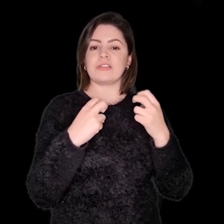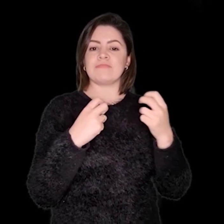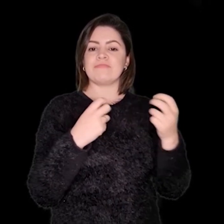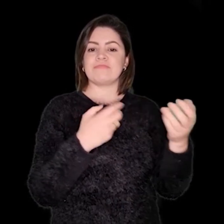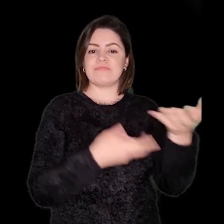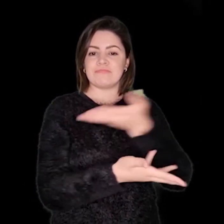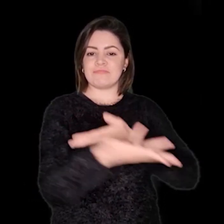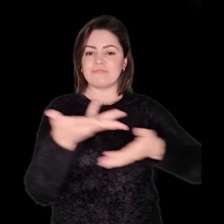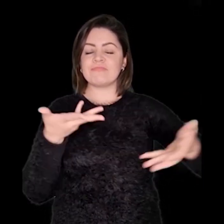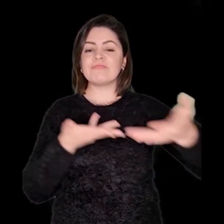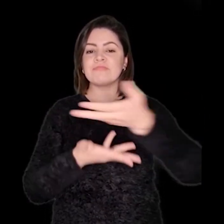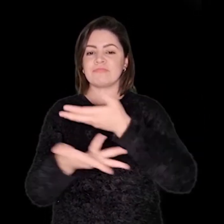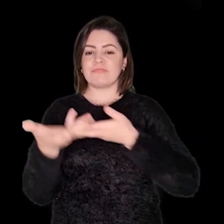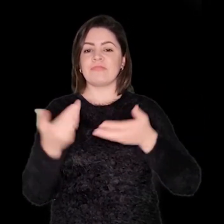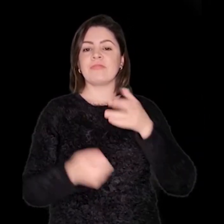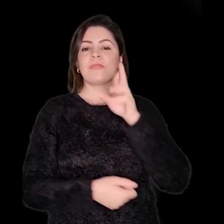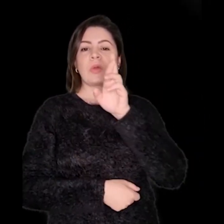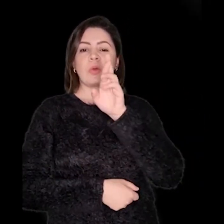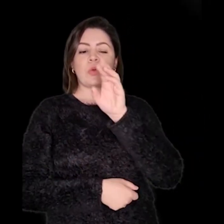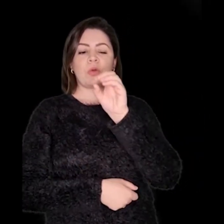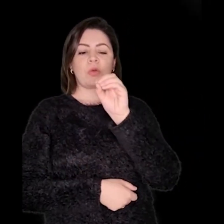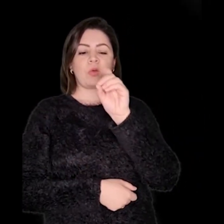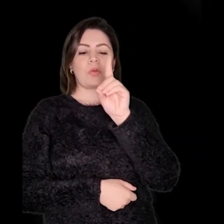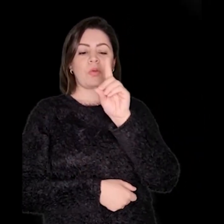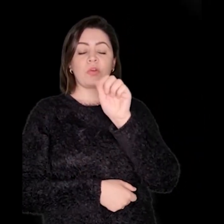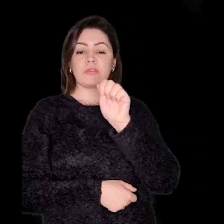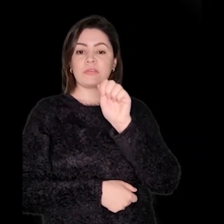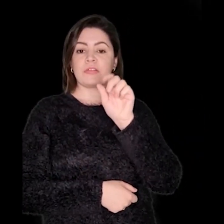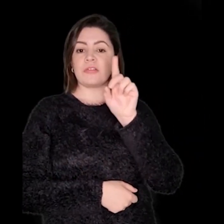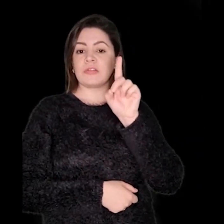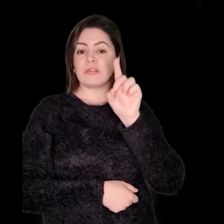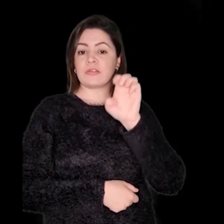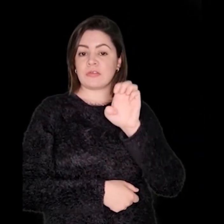nossa roda de conversa, que será o momento para compartilharmos,